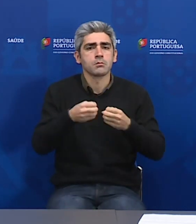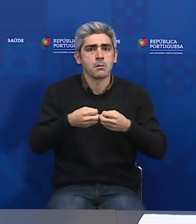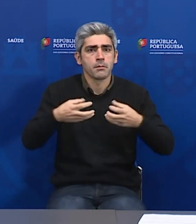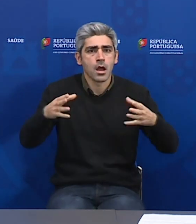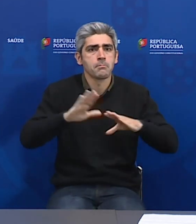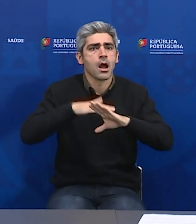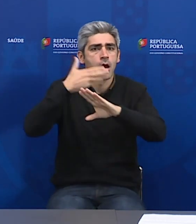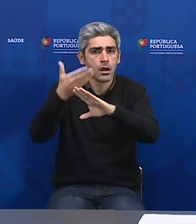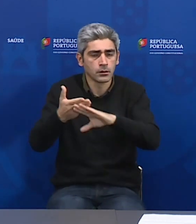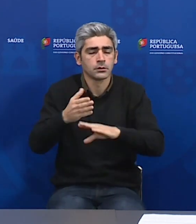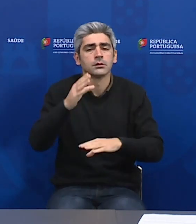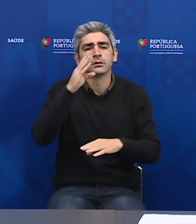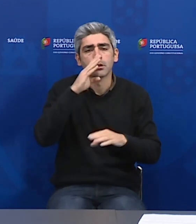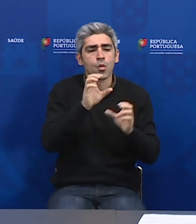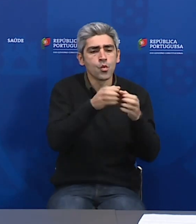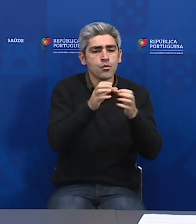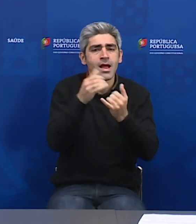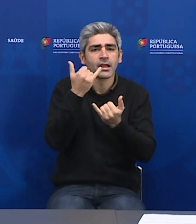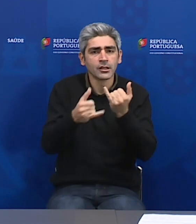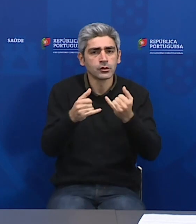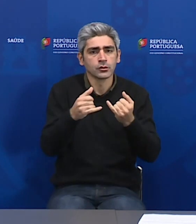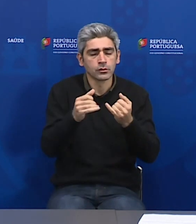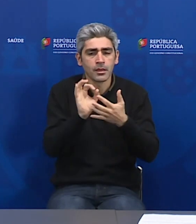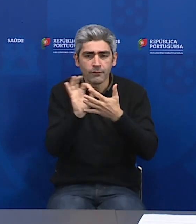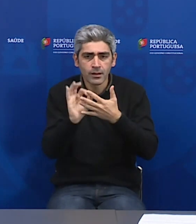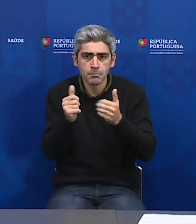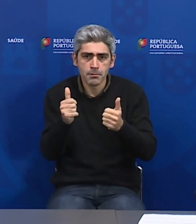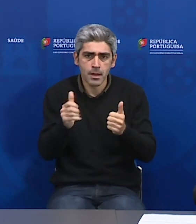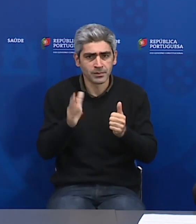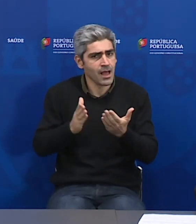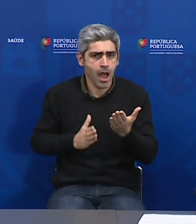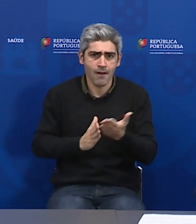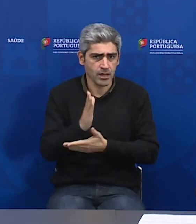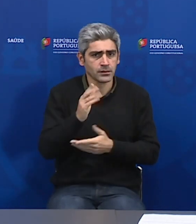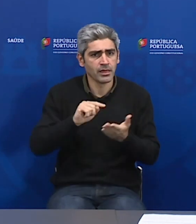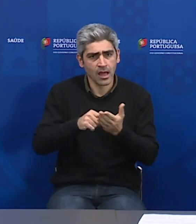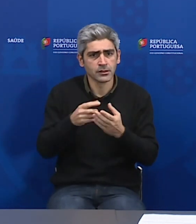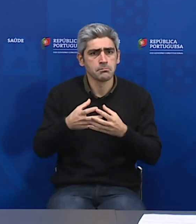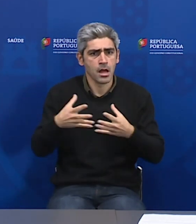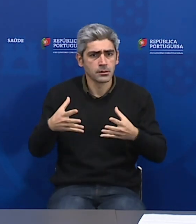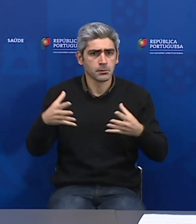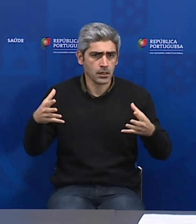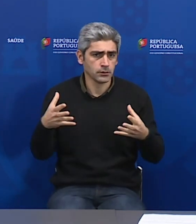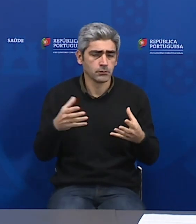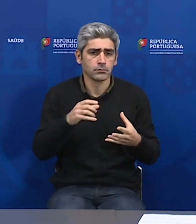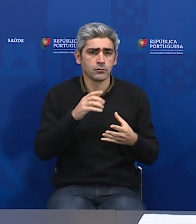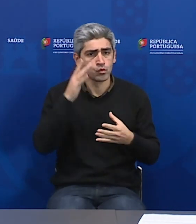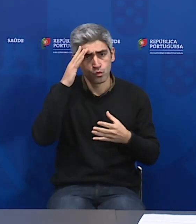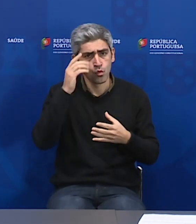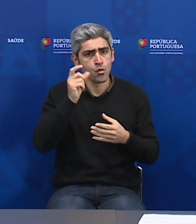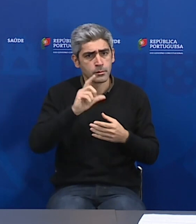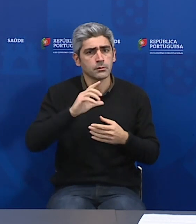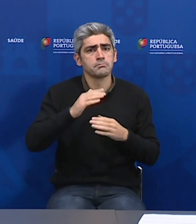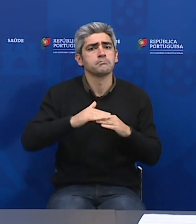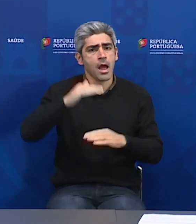é evidente que se a estratificação dos grupos de risco for bem definida, nós temos que avançar para testagem, provavelmente com maior número